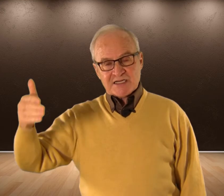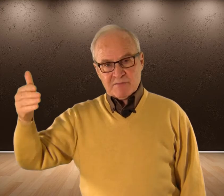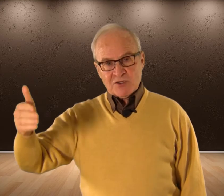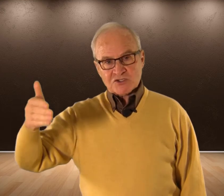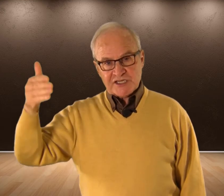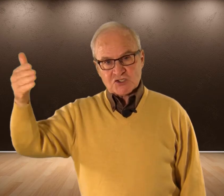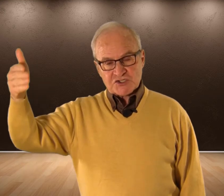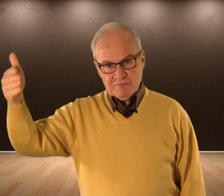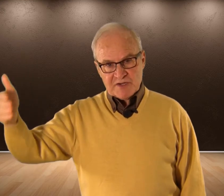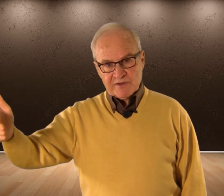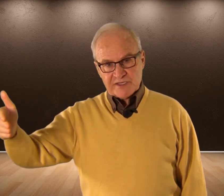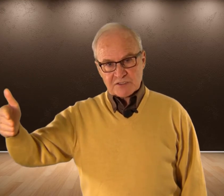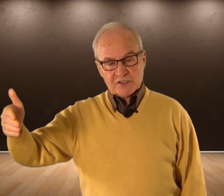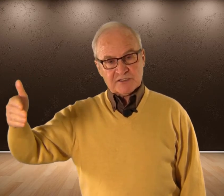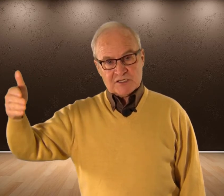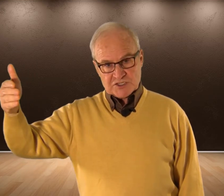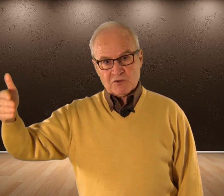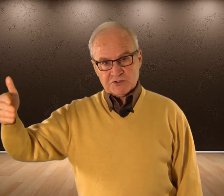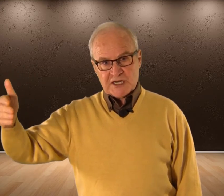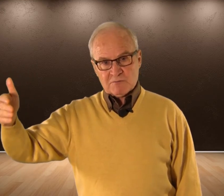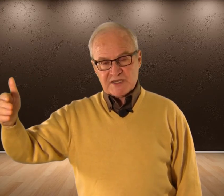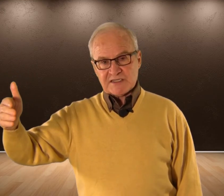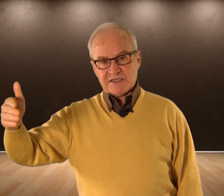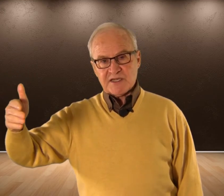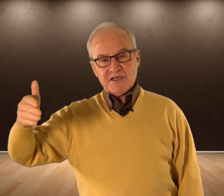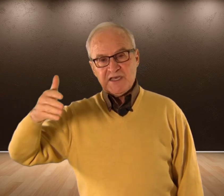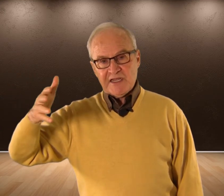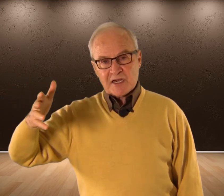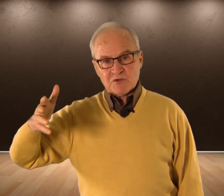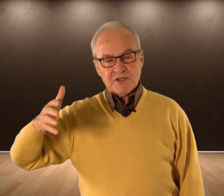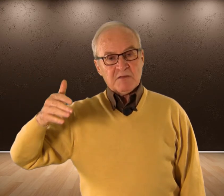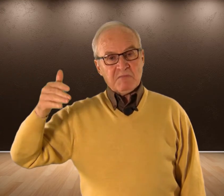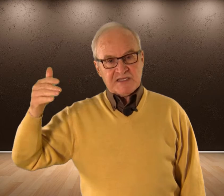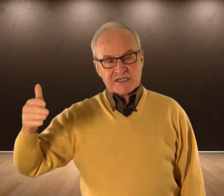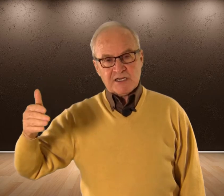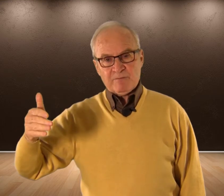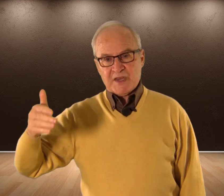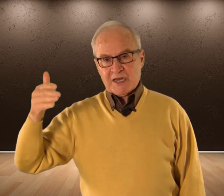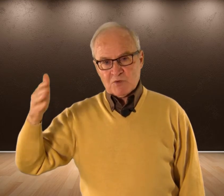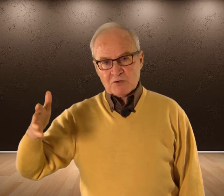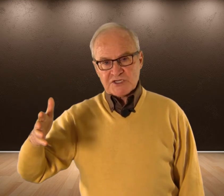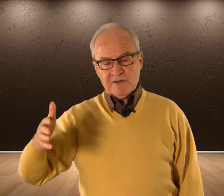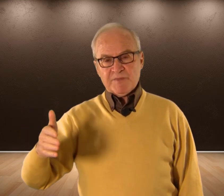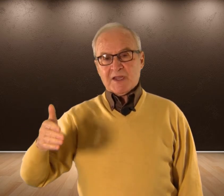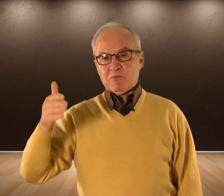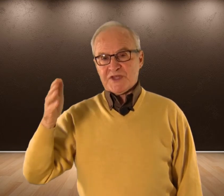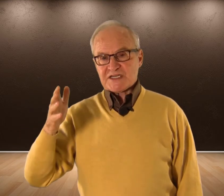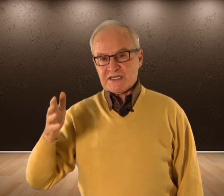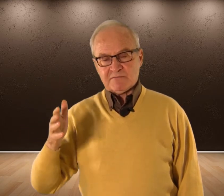las manos De estos sinvergüenzas De los que encontraron Bastantes Y digamos Meterse En alguna cosa Que pudiera ser